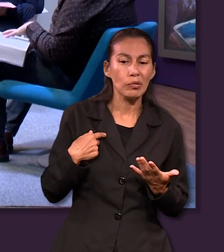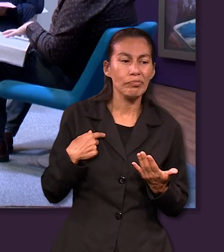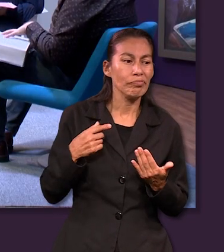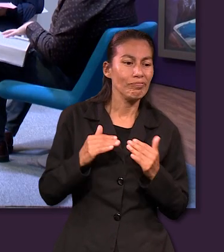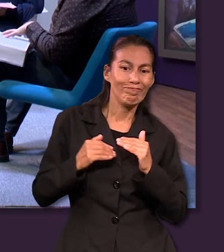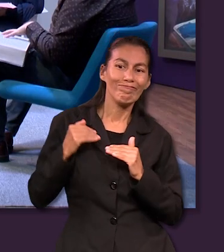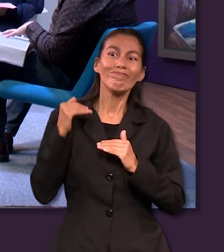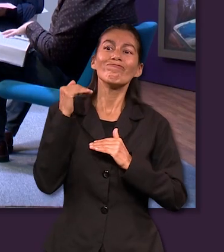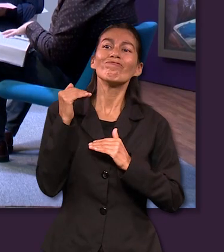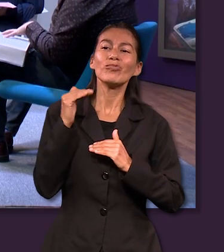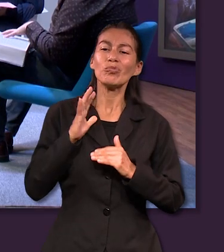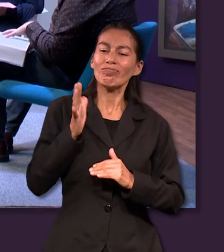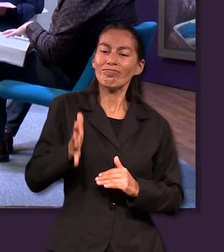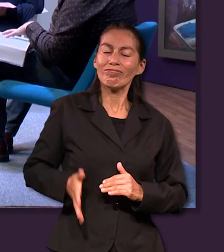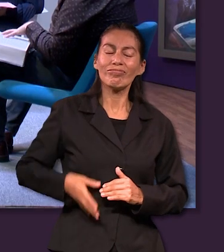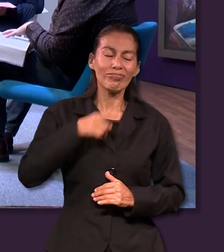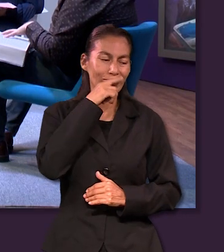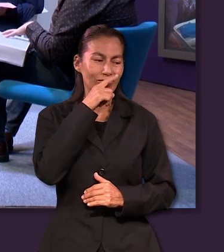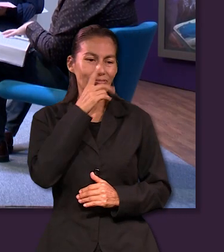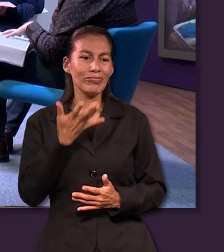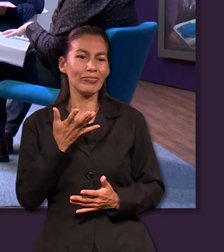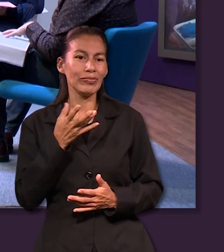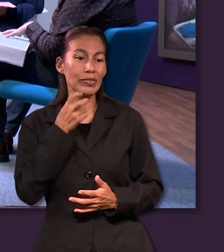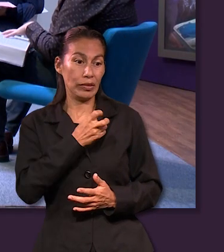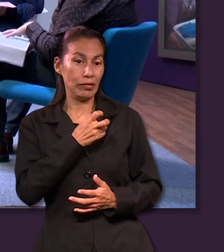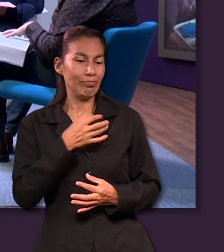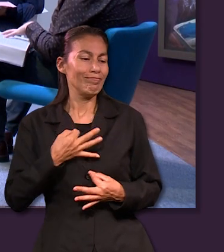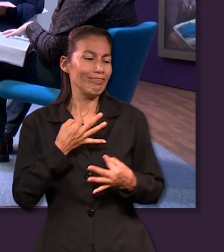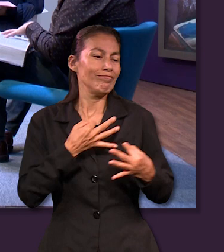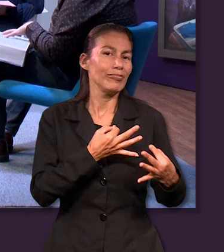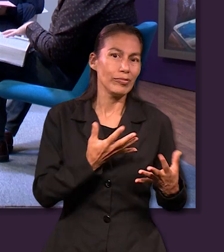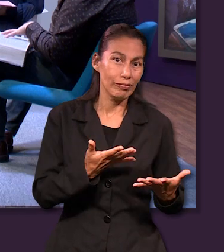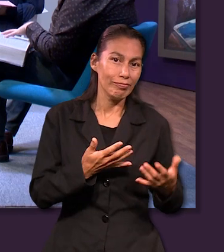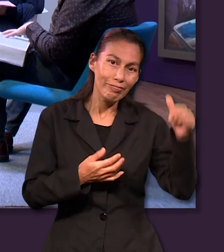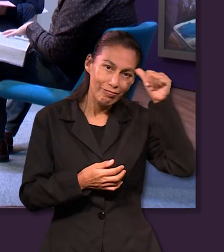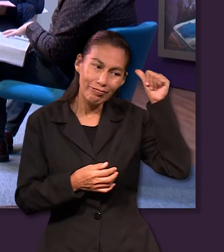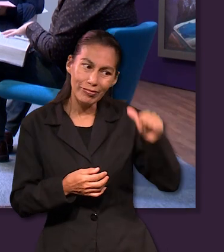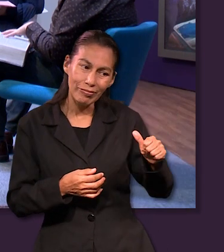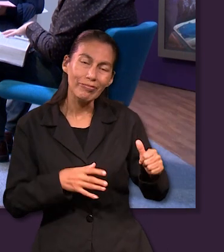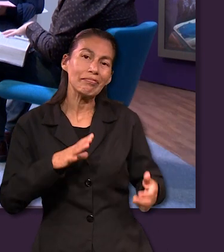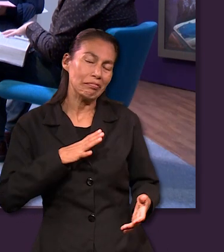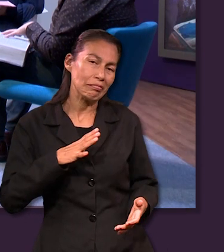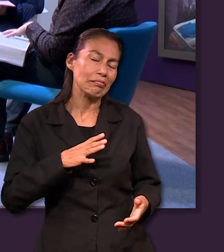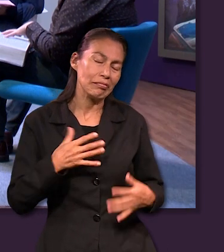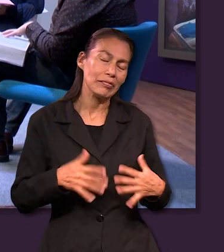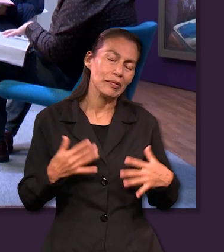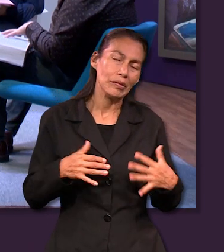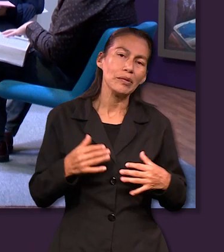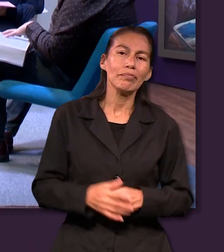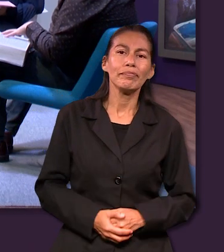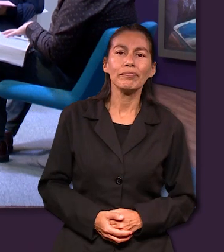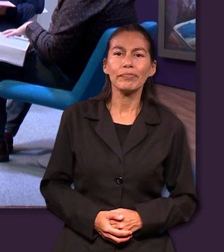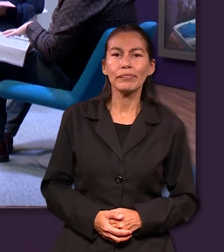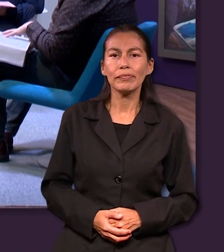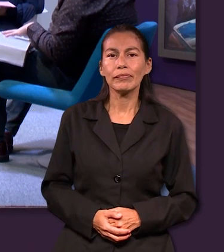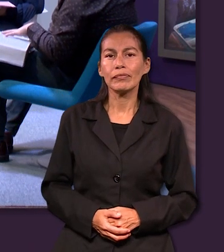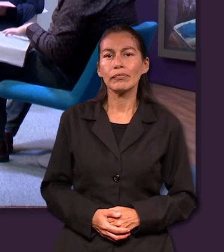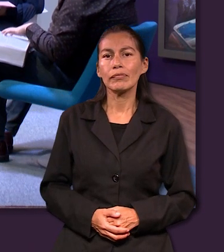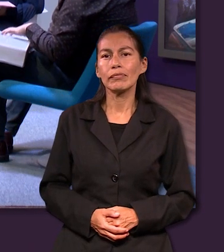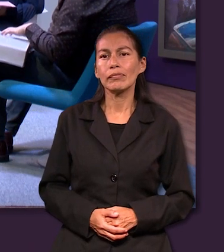engrandecer aquí en la Tierra es pues un gran factor para que pequemos sí yo creo que una de